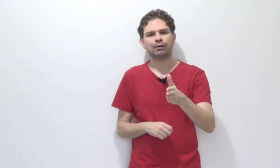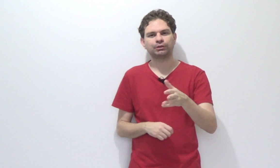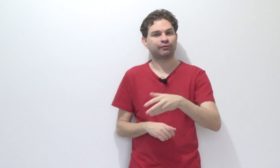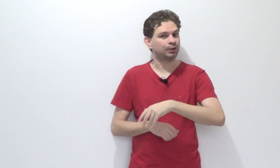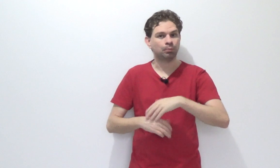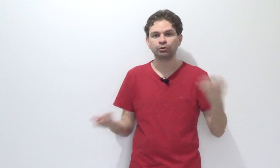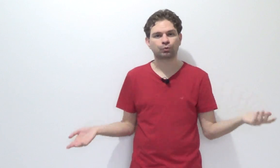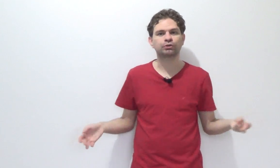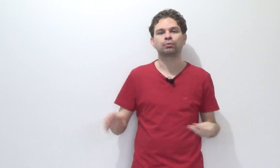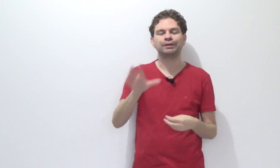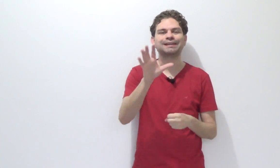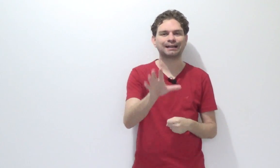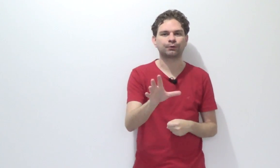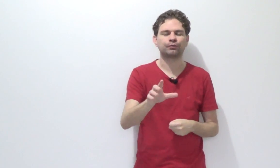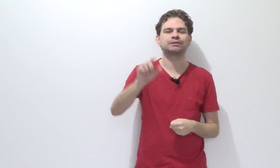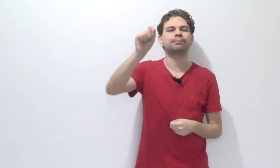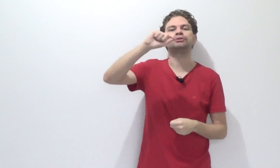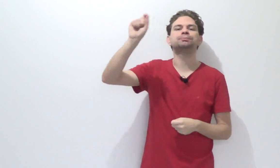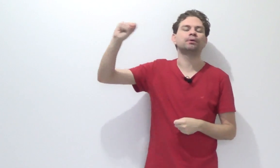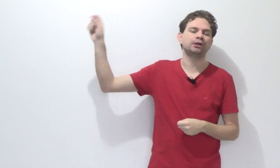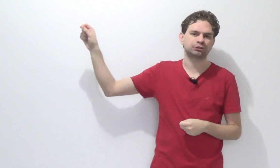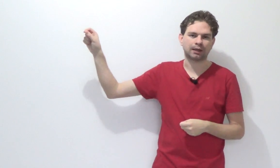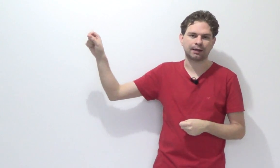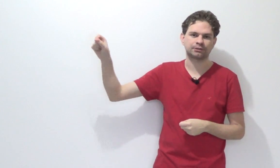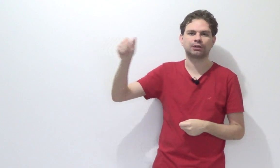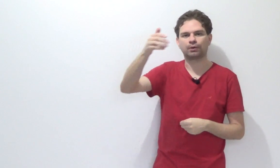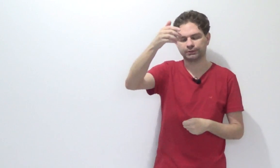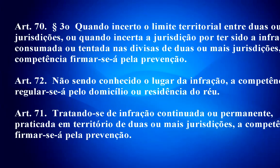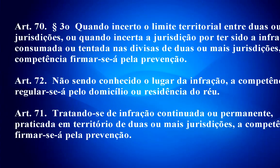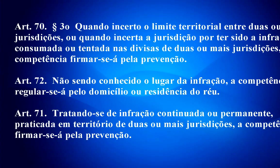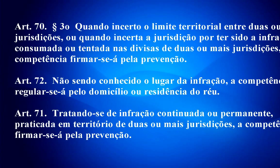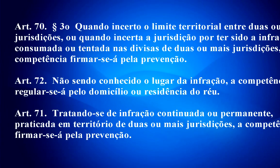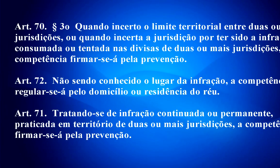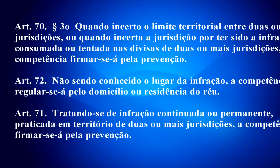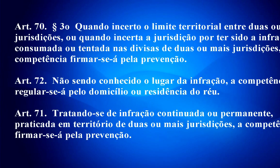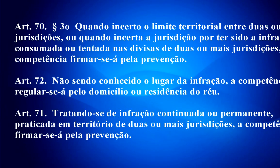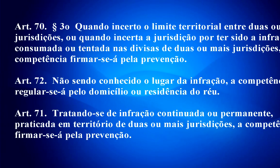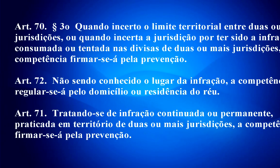né? Que eu já falei um monte de coisa e não li nada com você pra gente poder destacar esses negócios. Daqui a pouco a gente retorna.